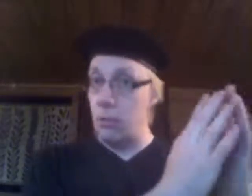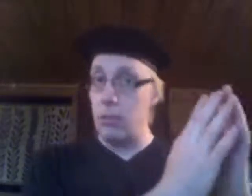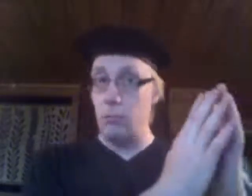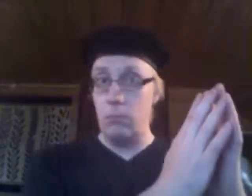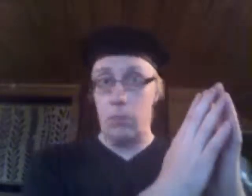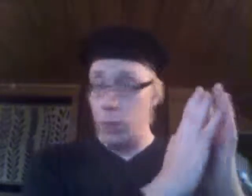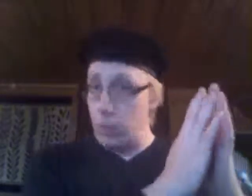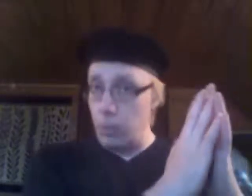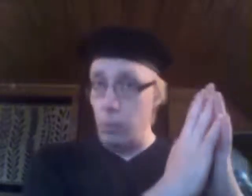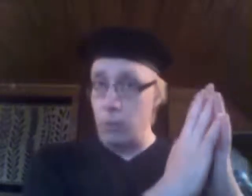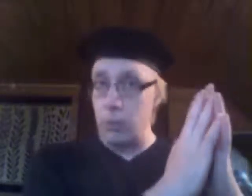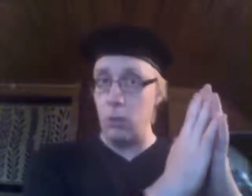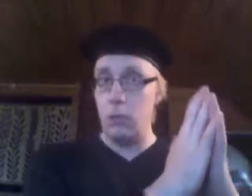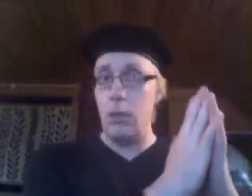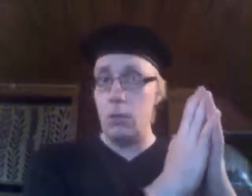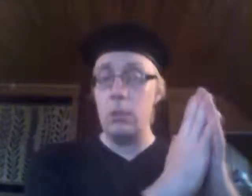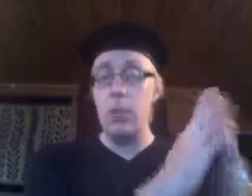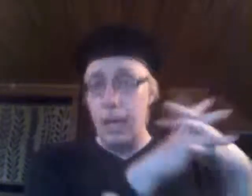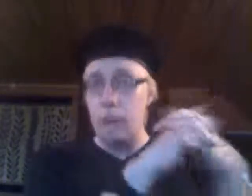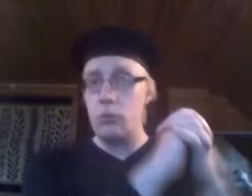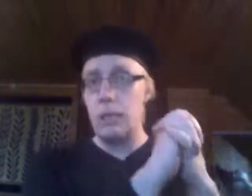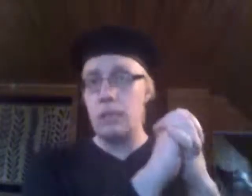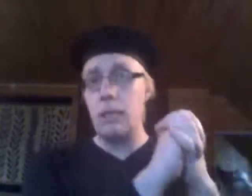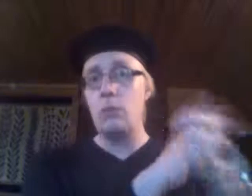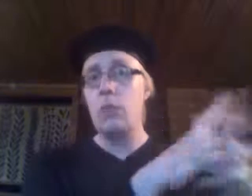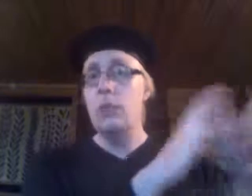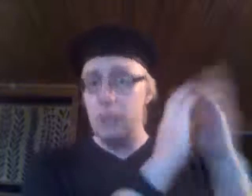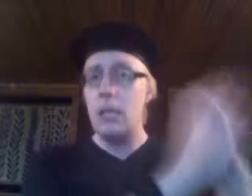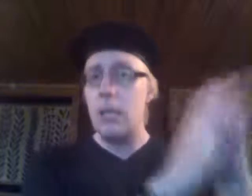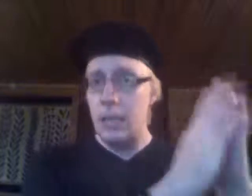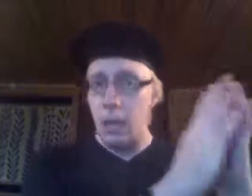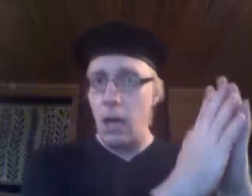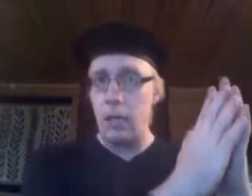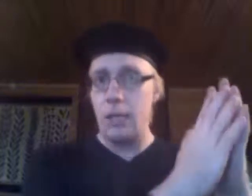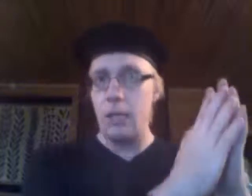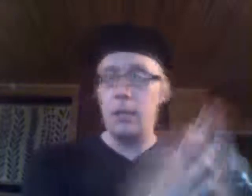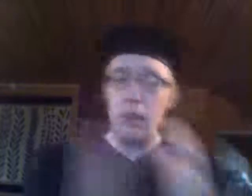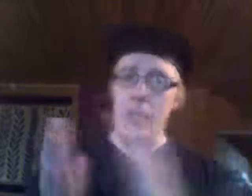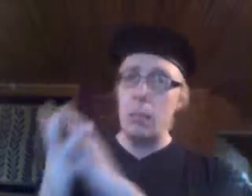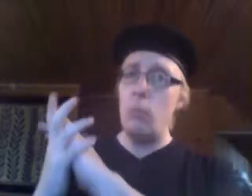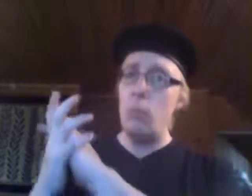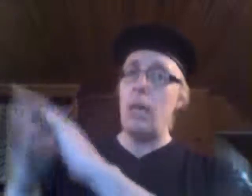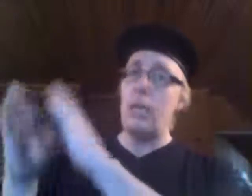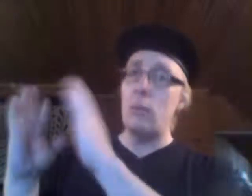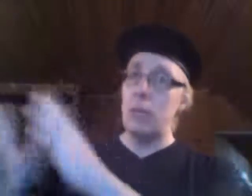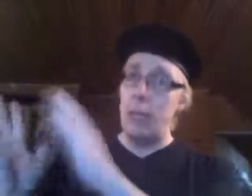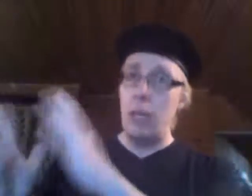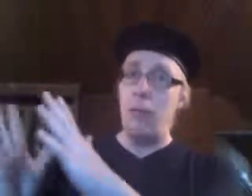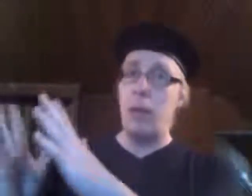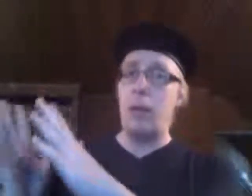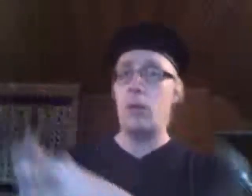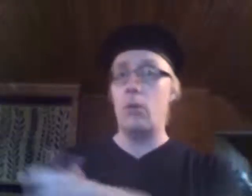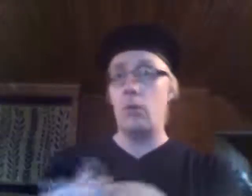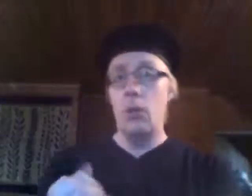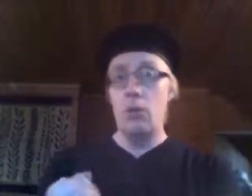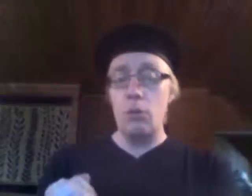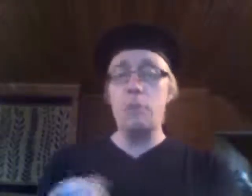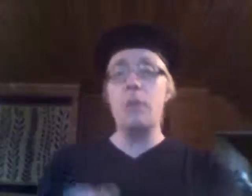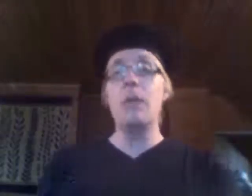näitä muita populistijohtajia ja johtajia ärsyttää sen, kun se saa ne kaiken. Ne kaikki muut jää sen ihan varjoon. Kun Trump meinaa